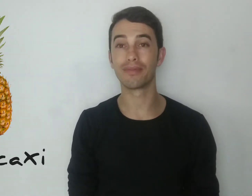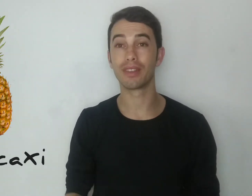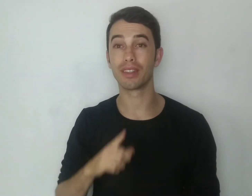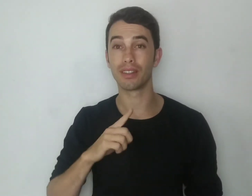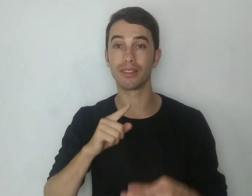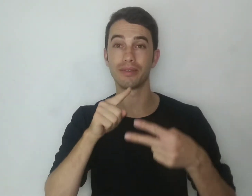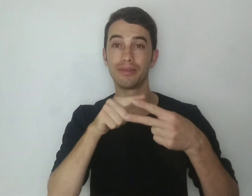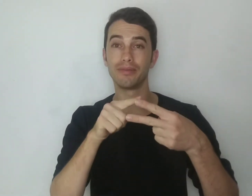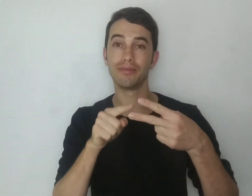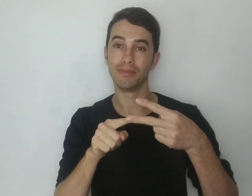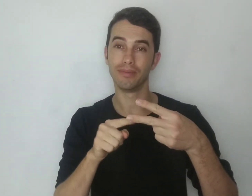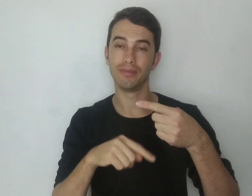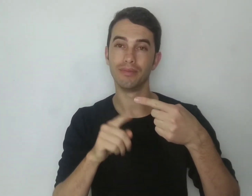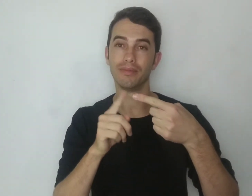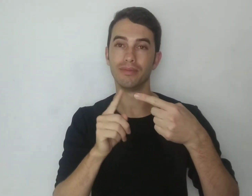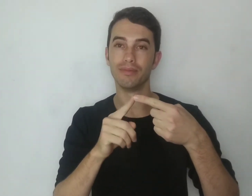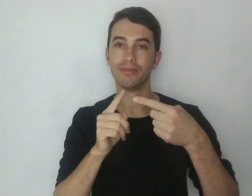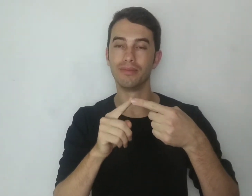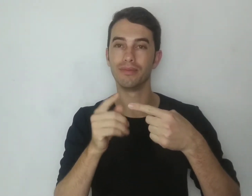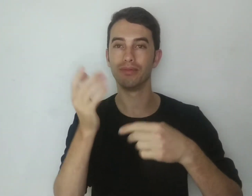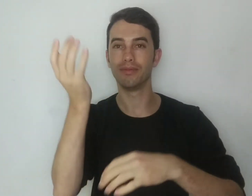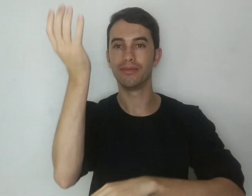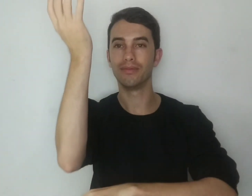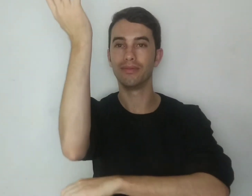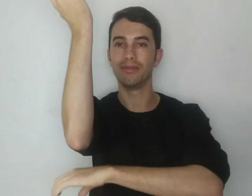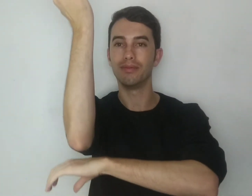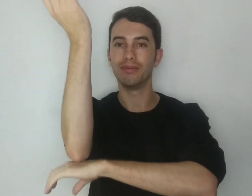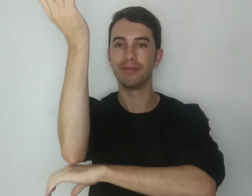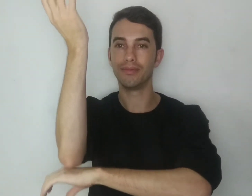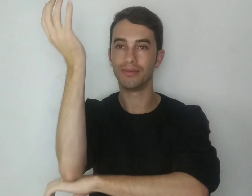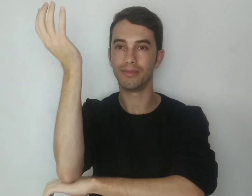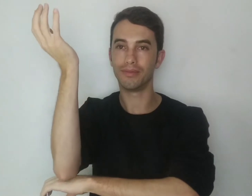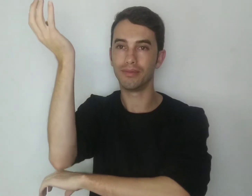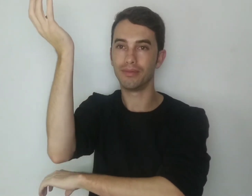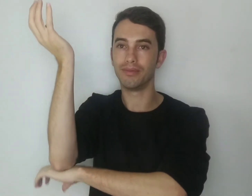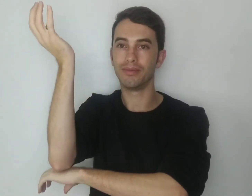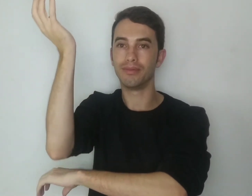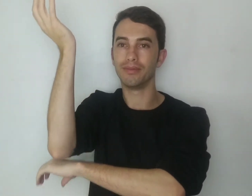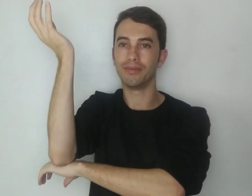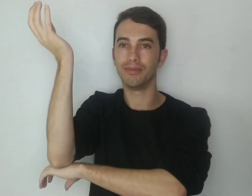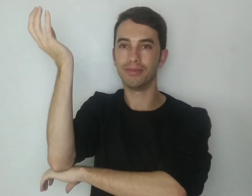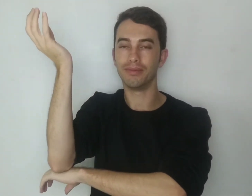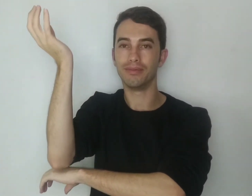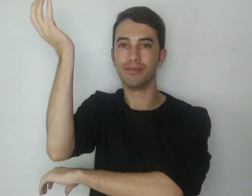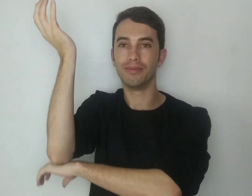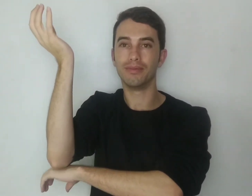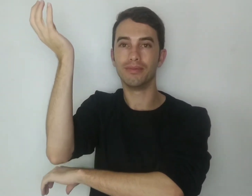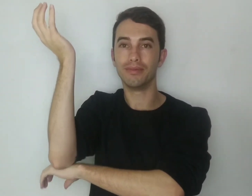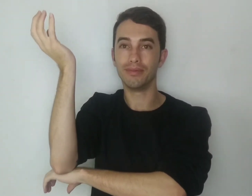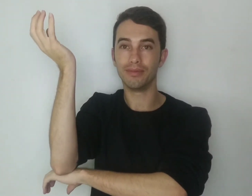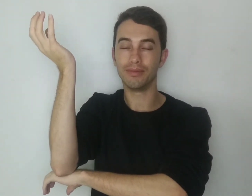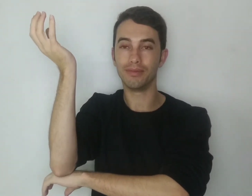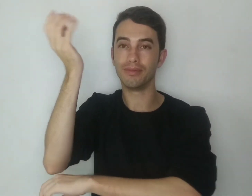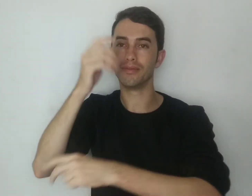Para fazer o sinal nós temos duas opções, a primeira é com o braço estendido dessa maneira,